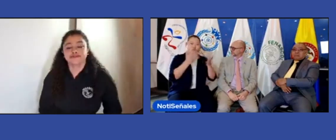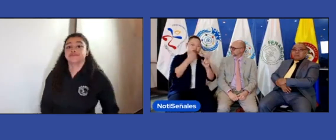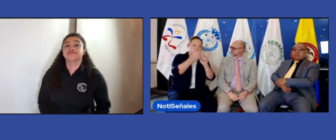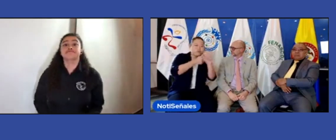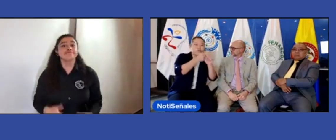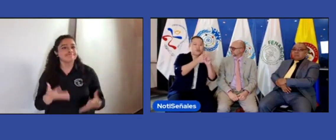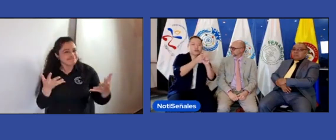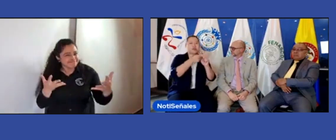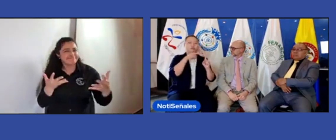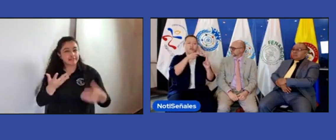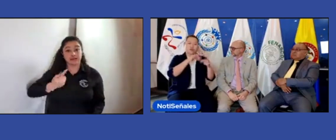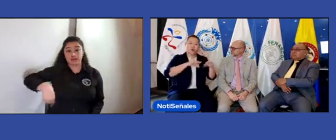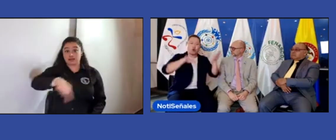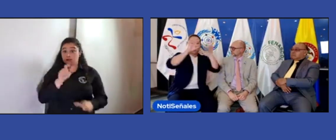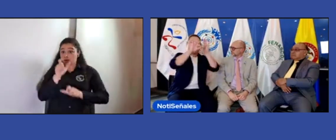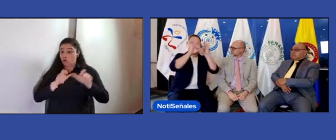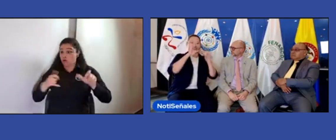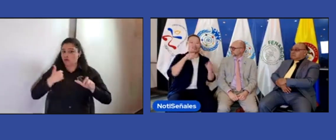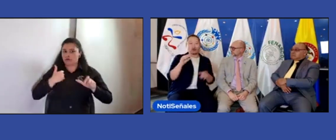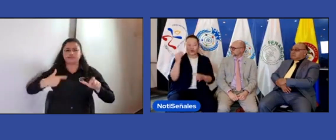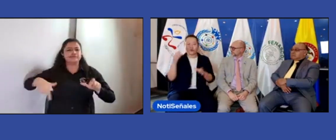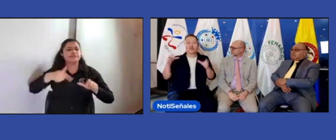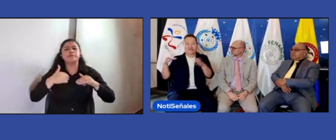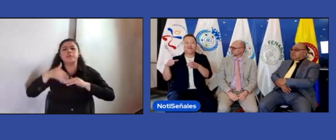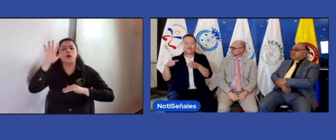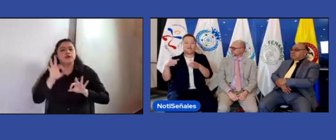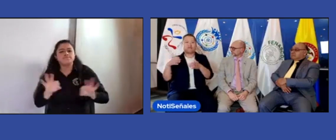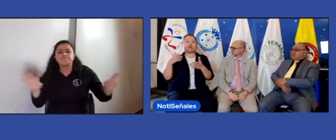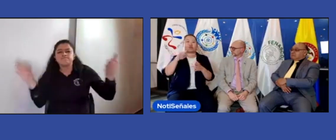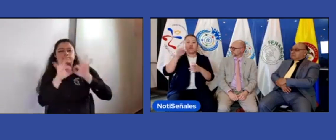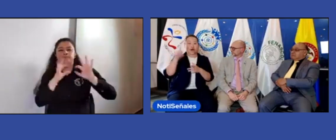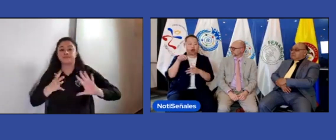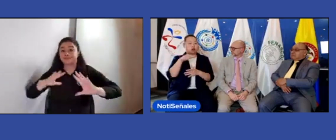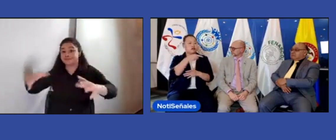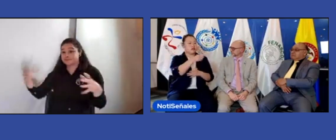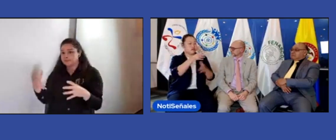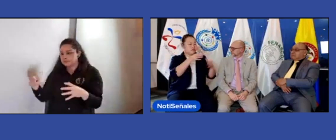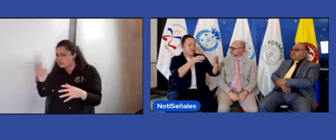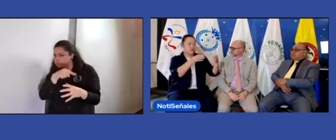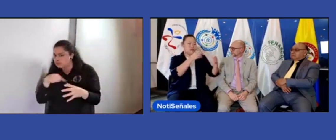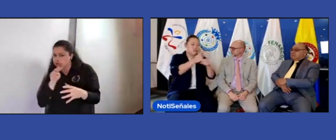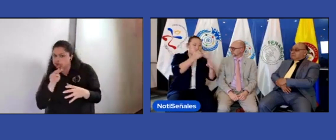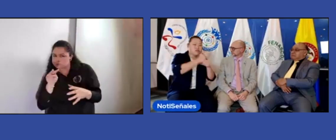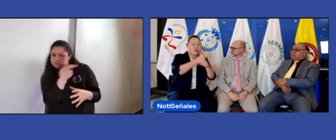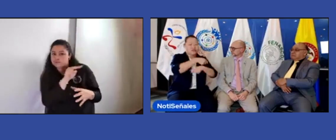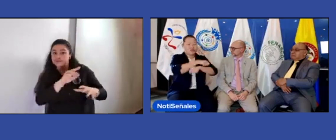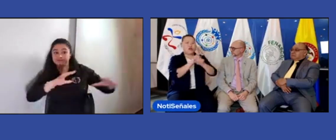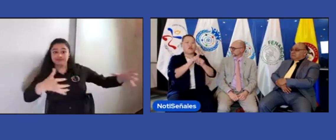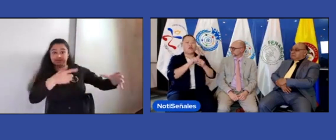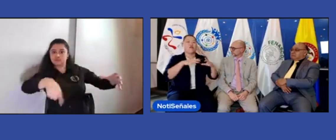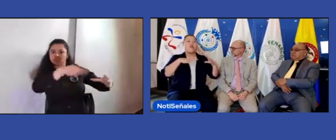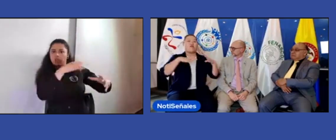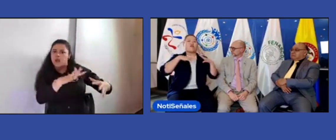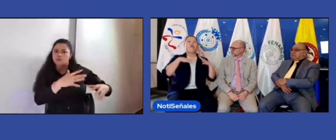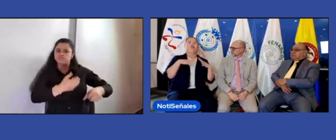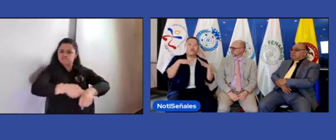Sí, efectivamente, la Federación Mundial de Sordos y la sección de jóvenes también, dentro de su filosofía, buscan eso.